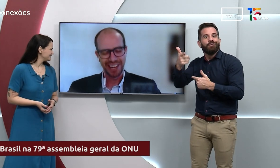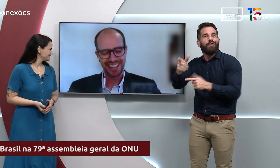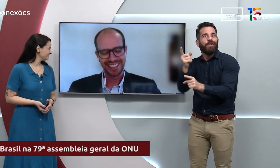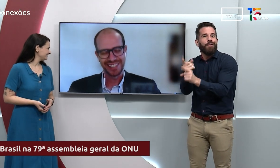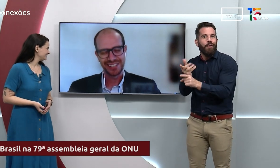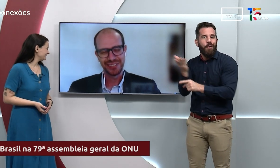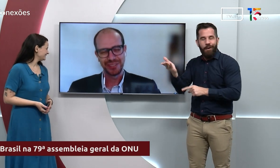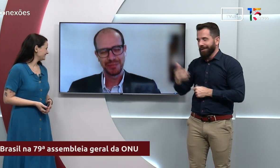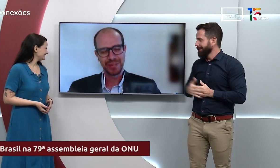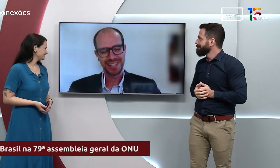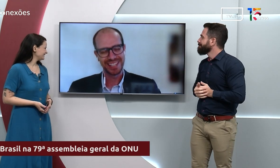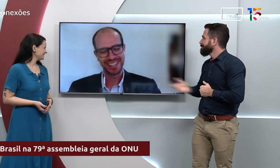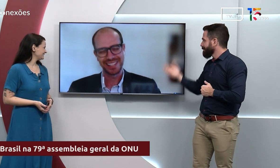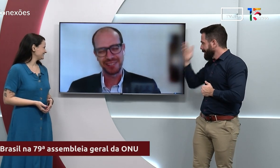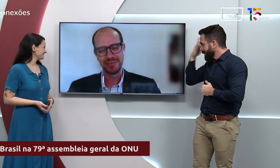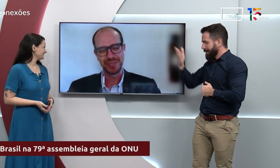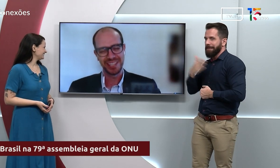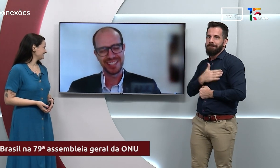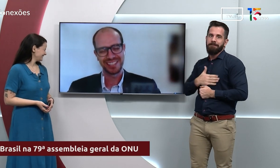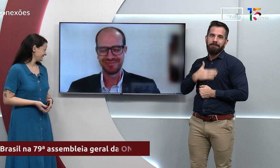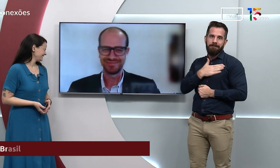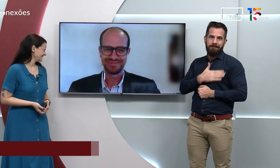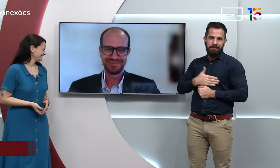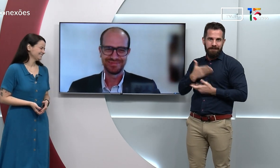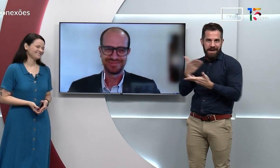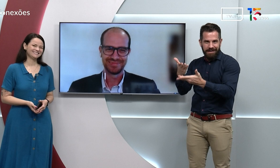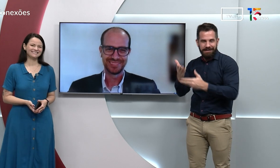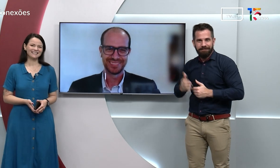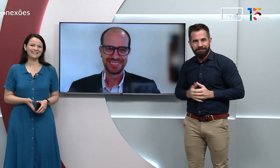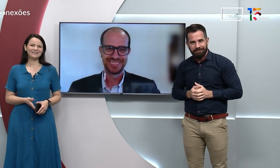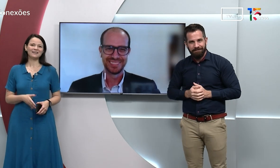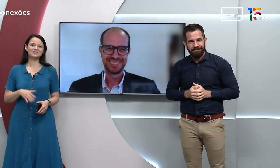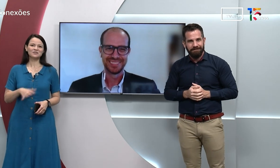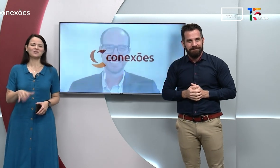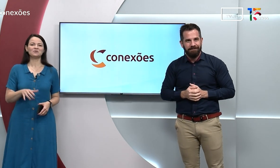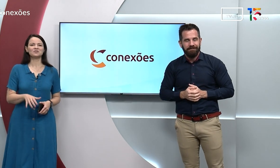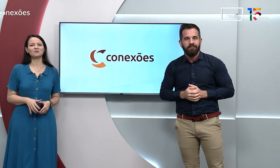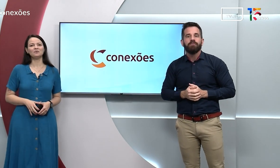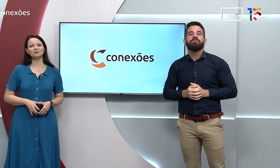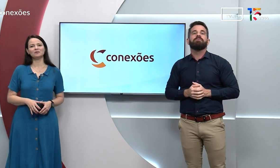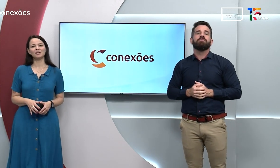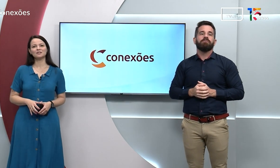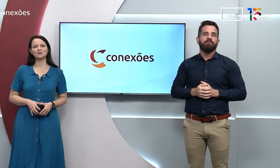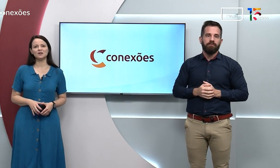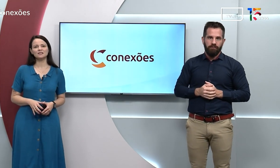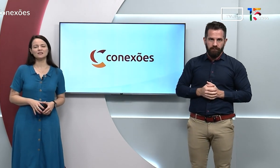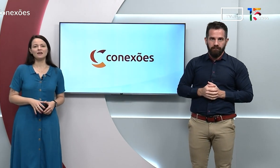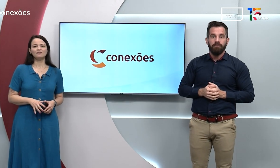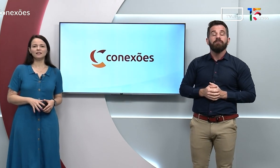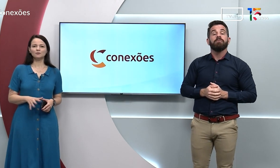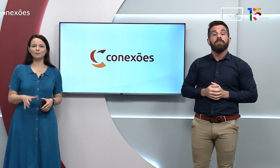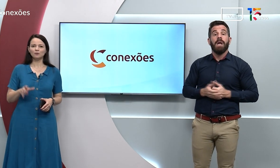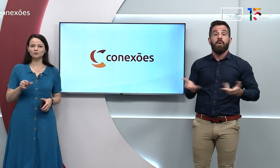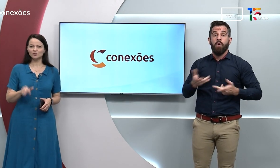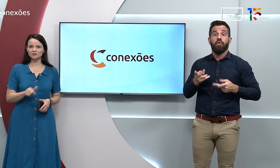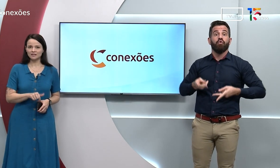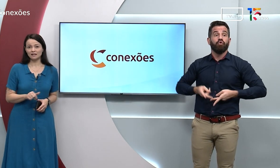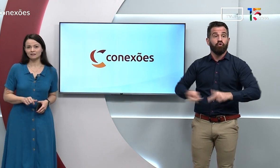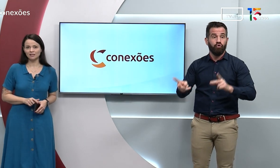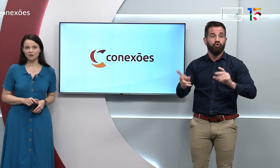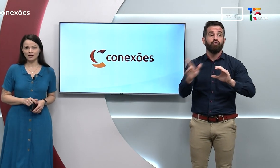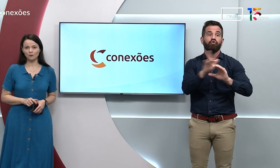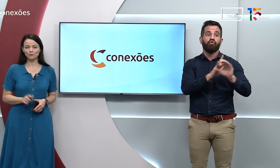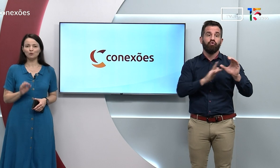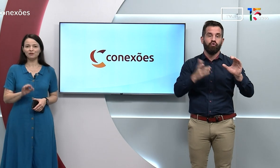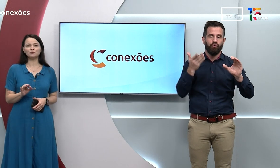Eu que agradeço. É prazer estar com vocês. Bom, e a gente continua o Conexões falando um pouco do nosso